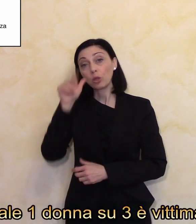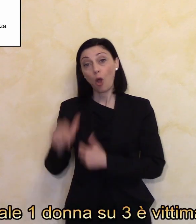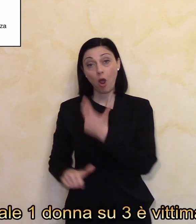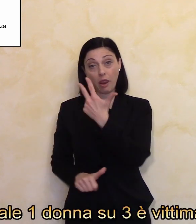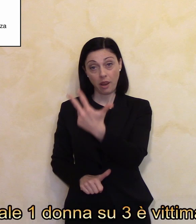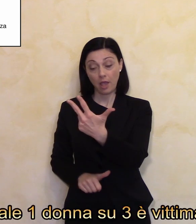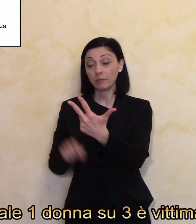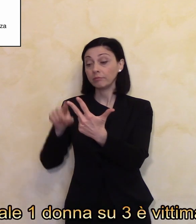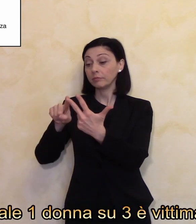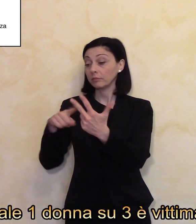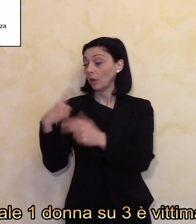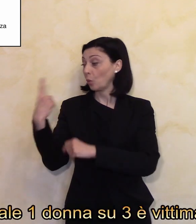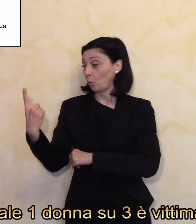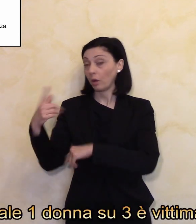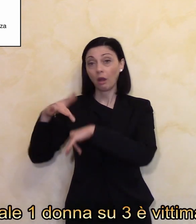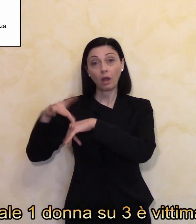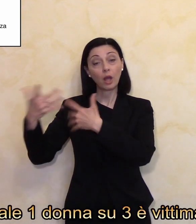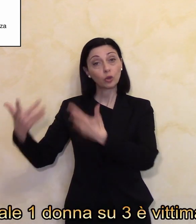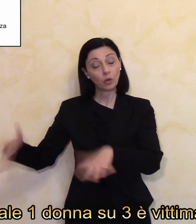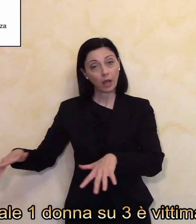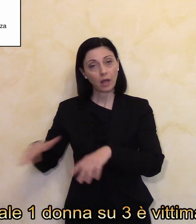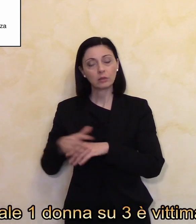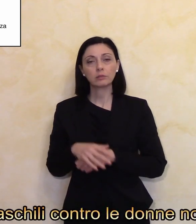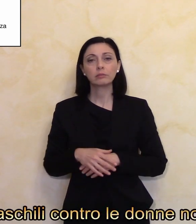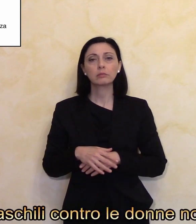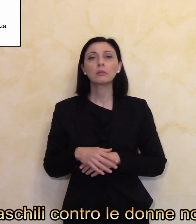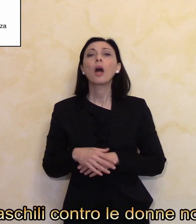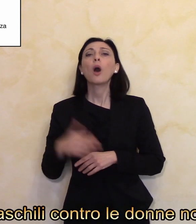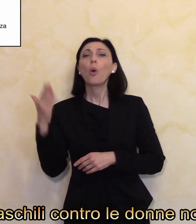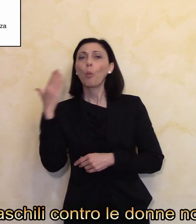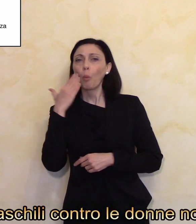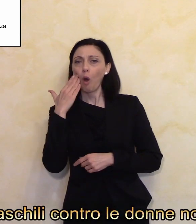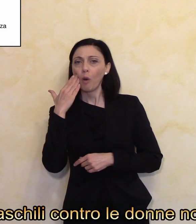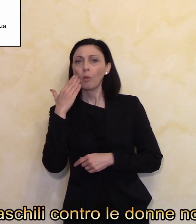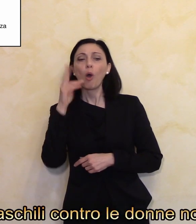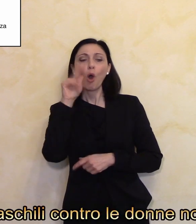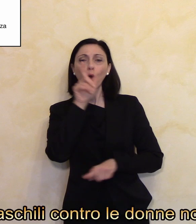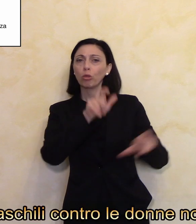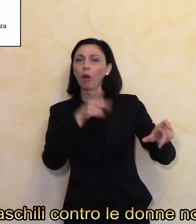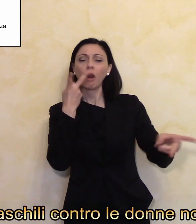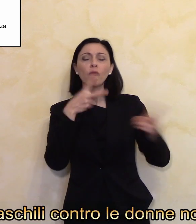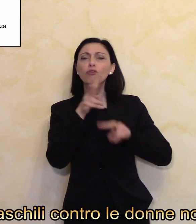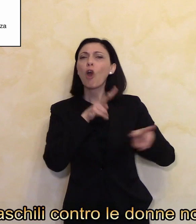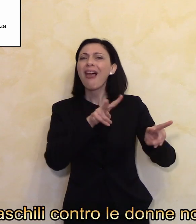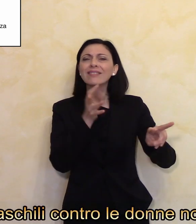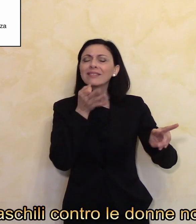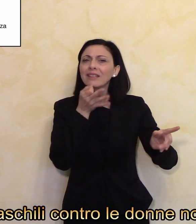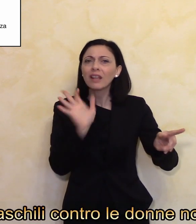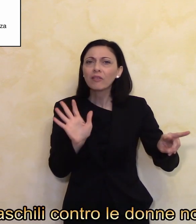una donna su tre è vittima di violenza. Le violenze maschili contro le donne non sono